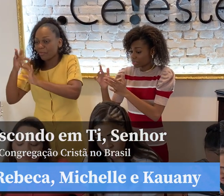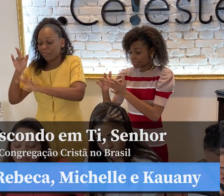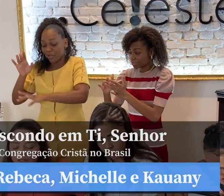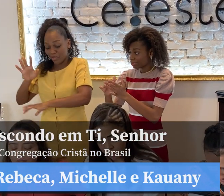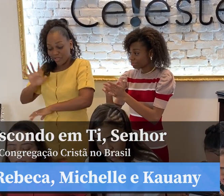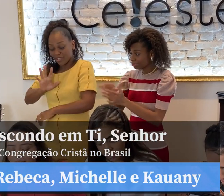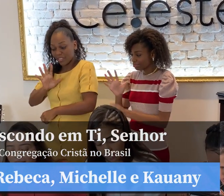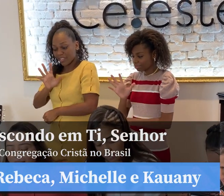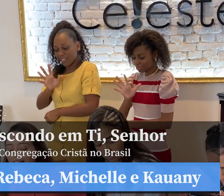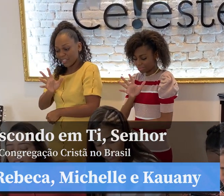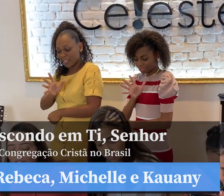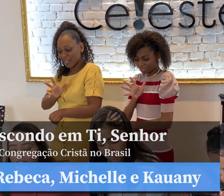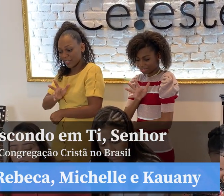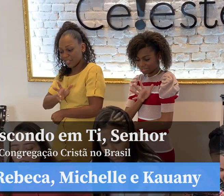meu Salvador,